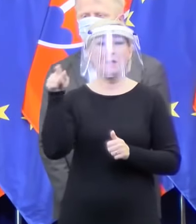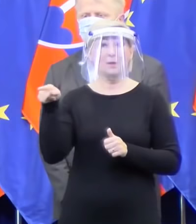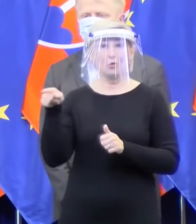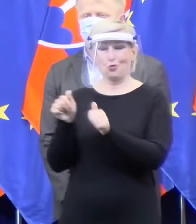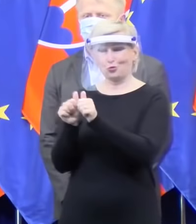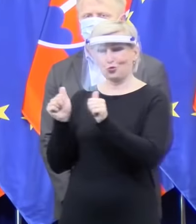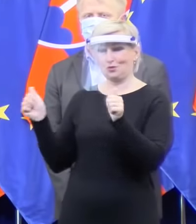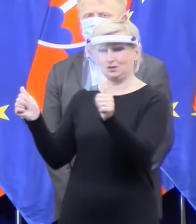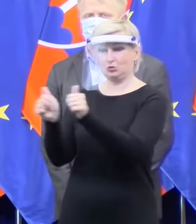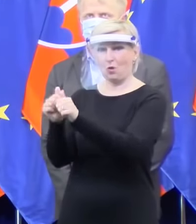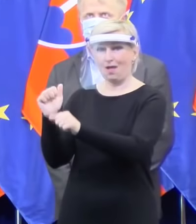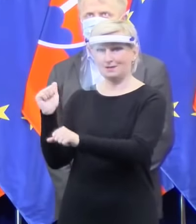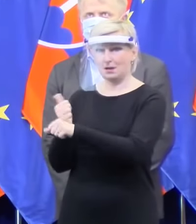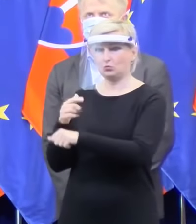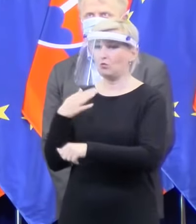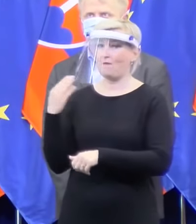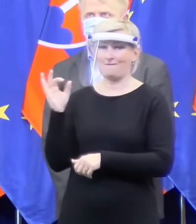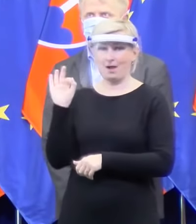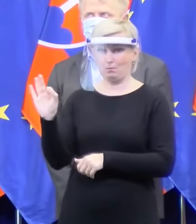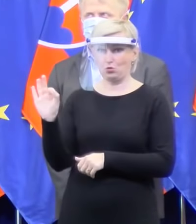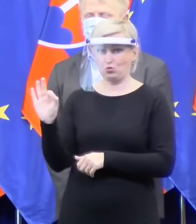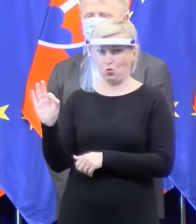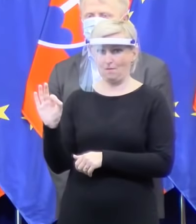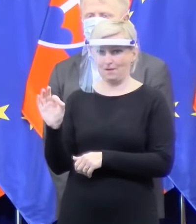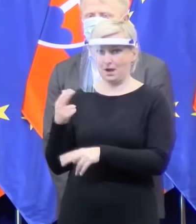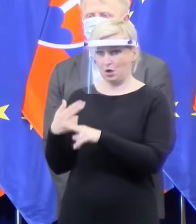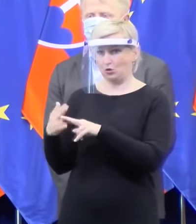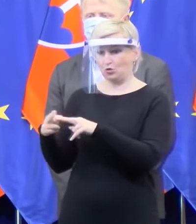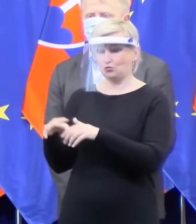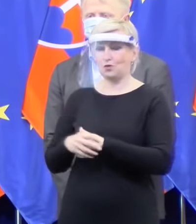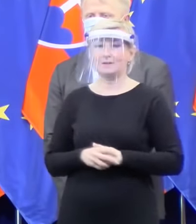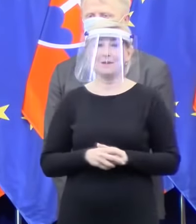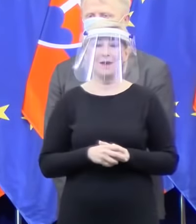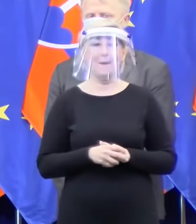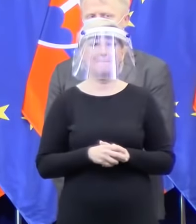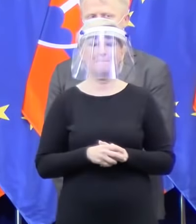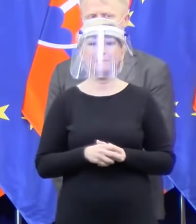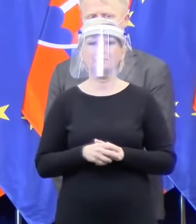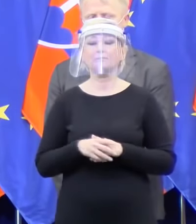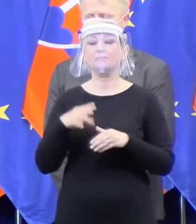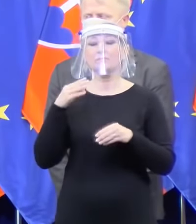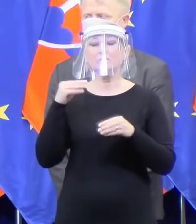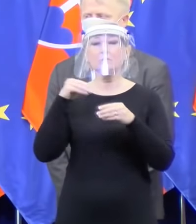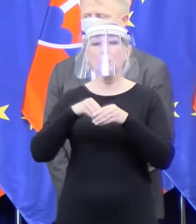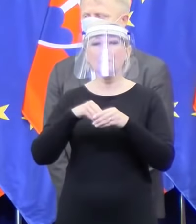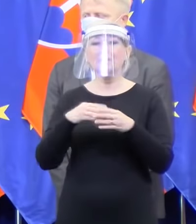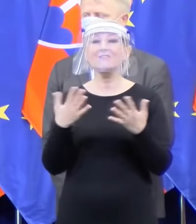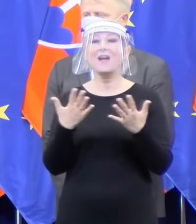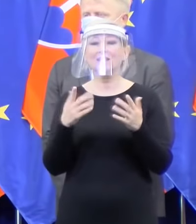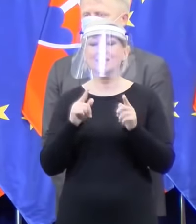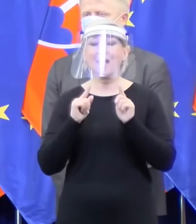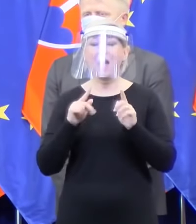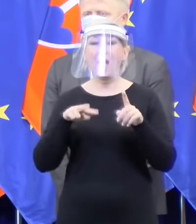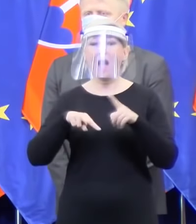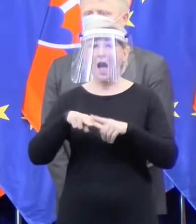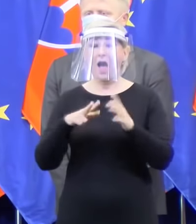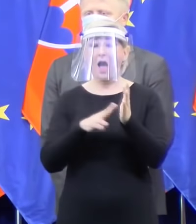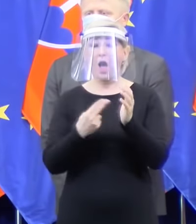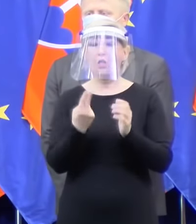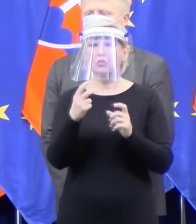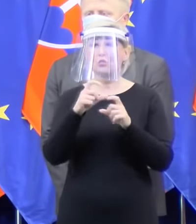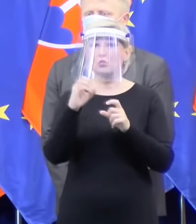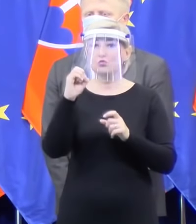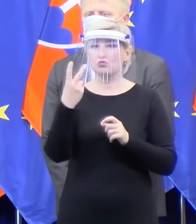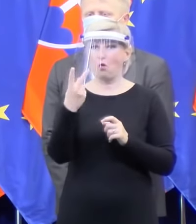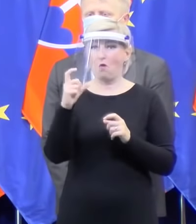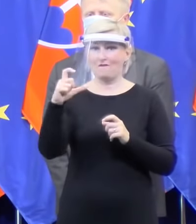Hanušovce nad Toplou. 3 pacienti bydlisko Bratislava, jeden